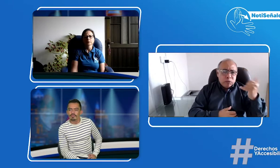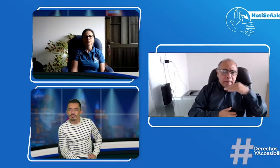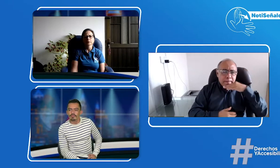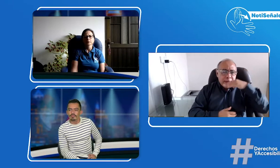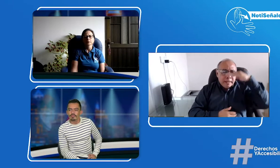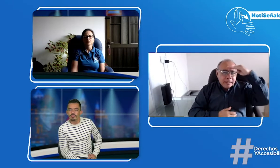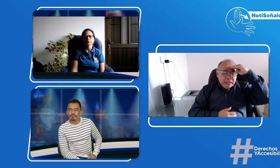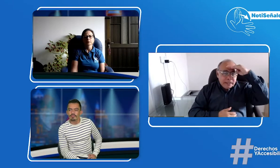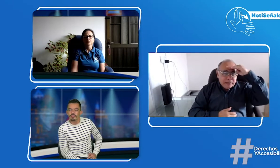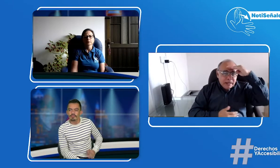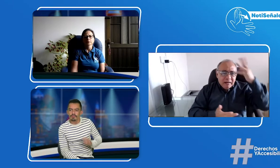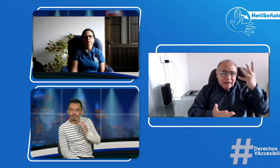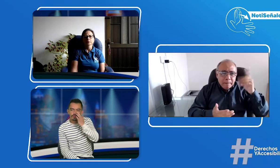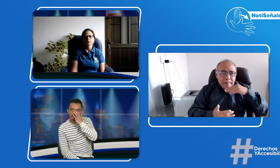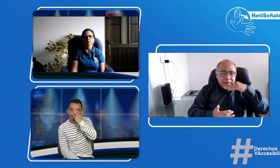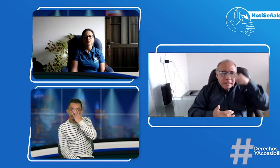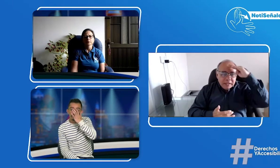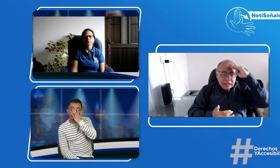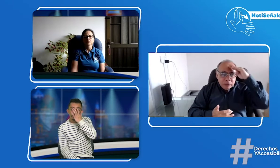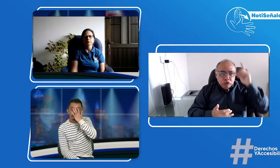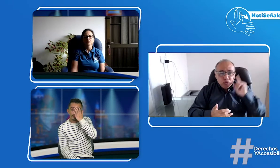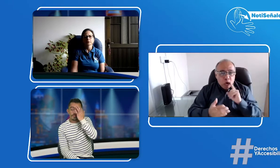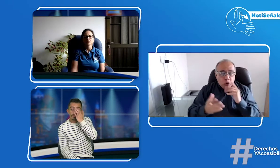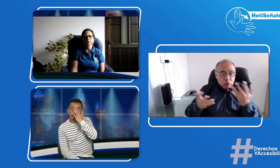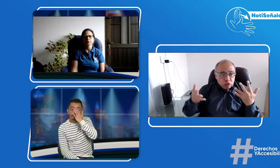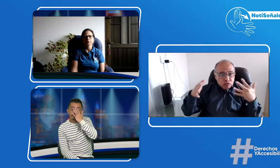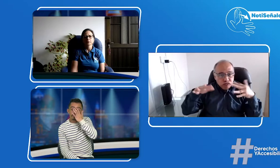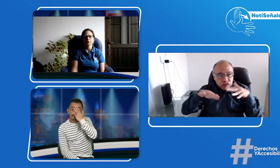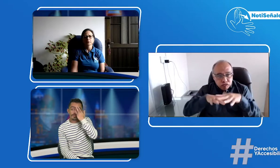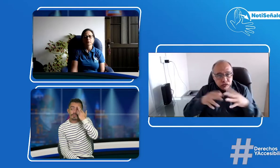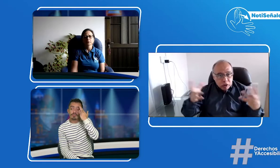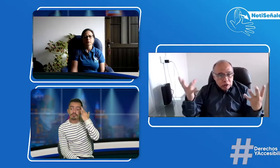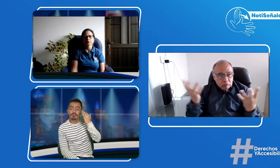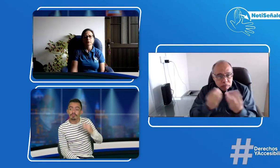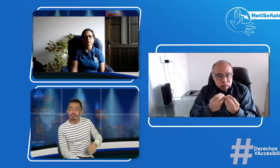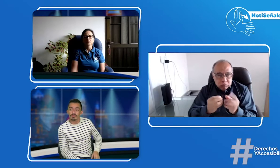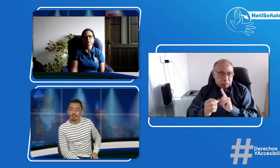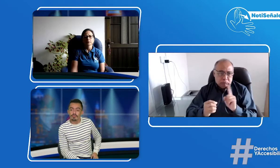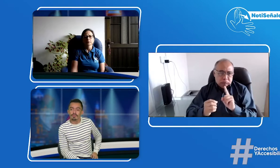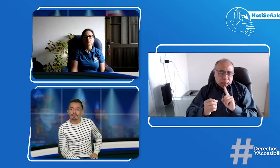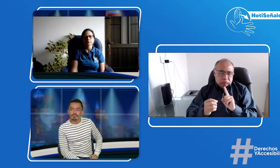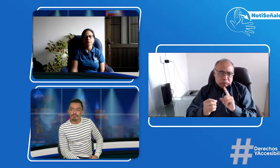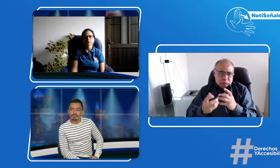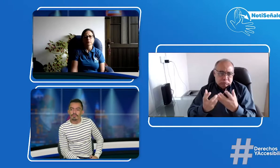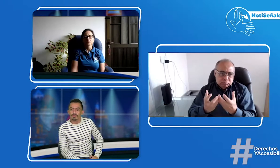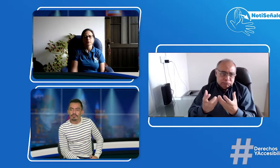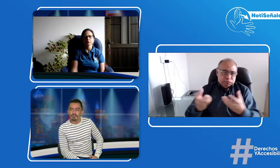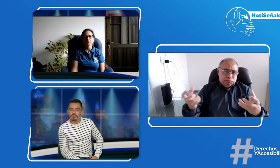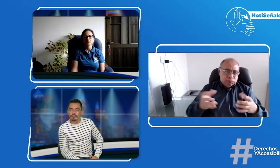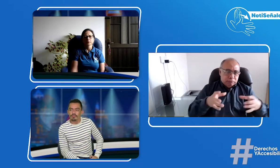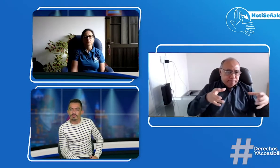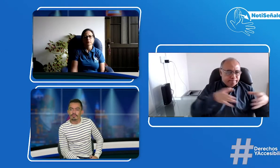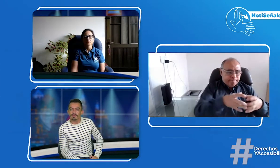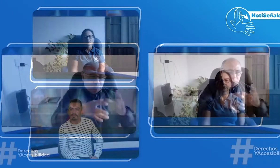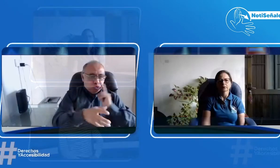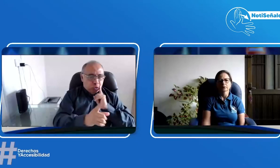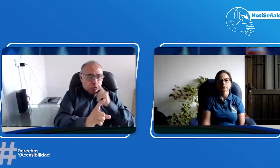FENASCOL reconoce que allí ustedes en Medellín no a las personas sordas en